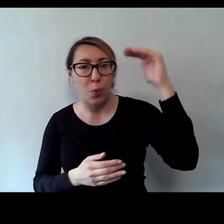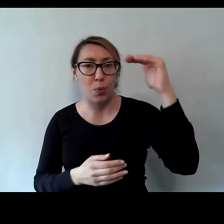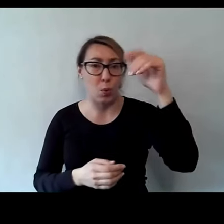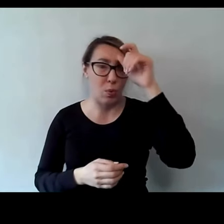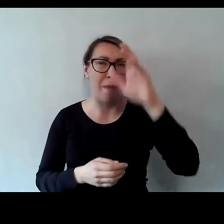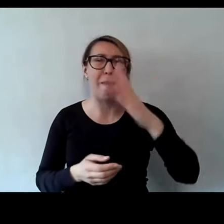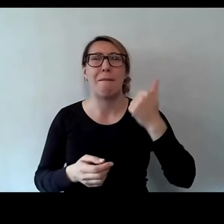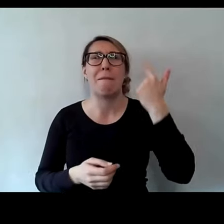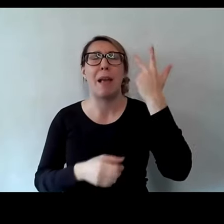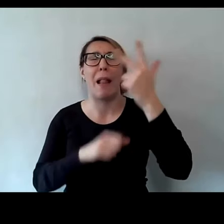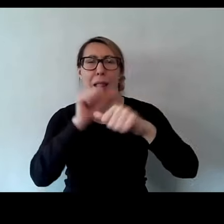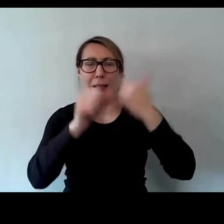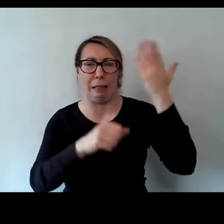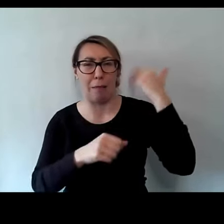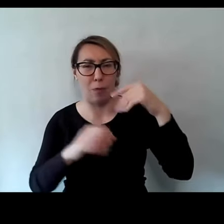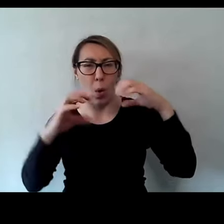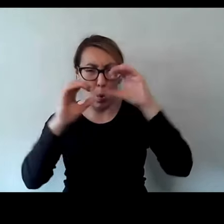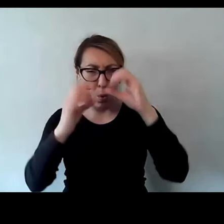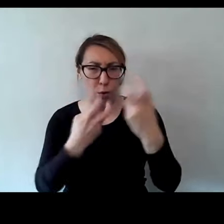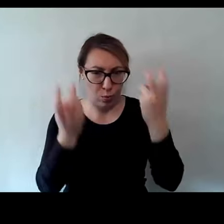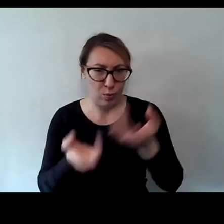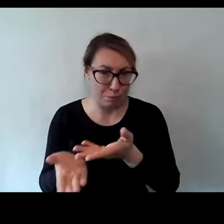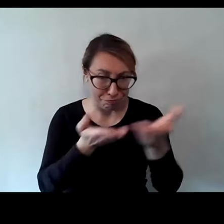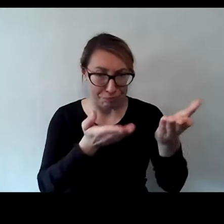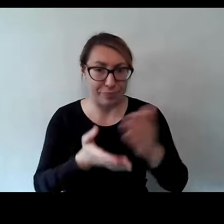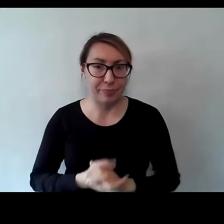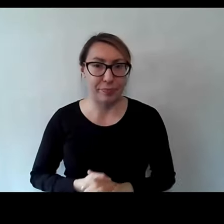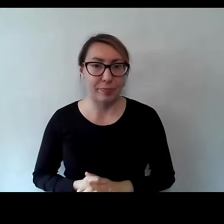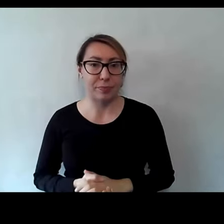to sobie znaleźć w Google, ale